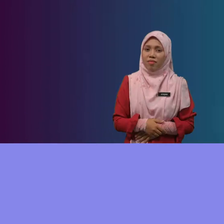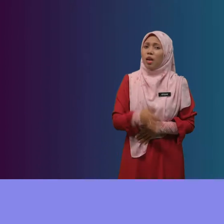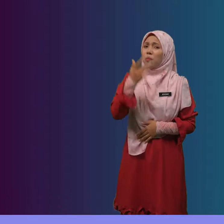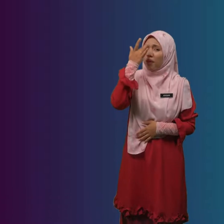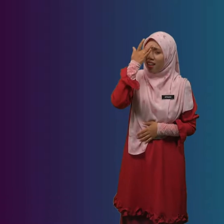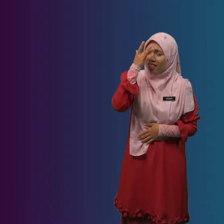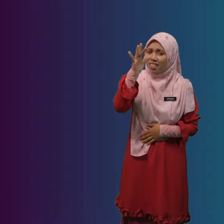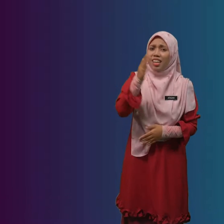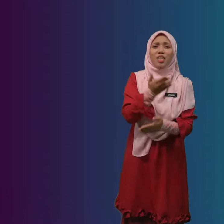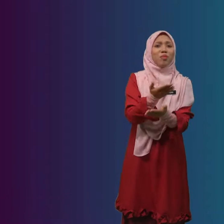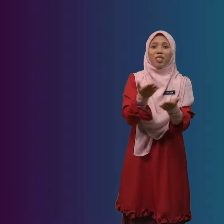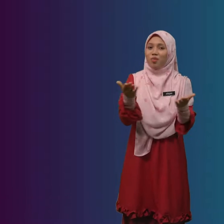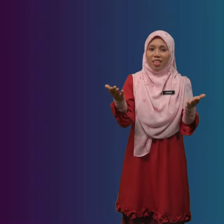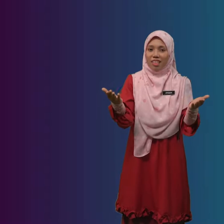Pandai Murid-murid